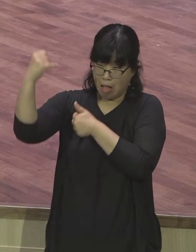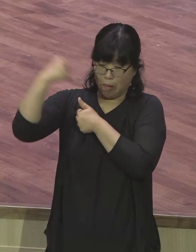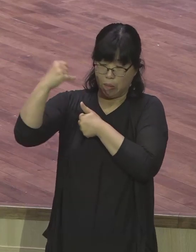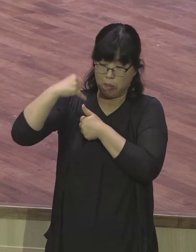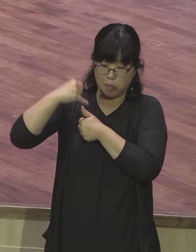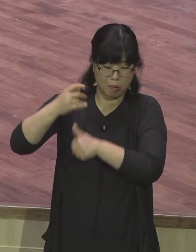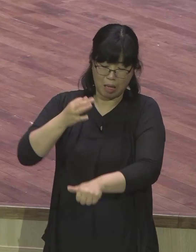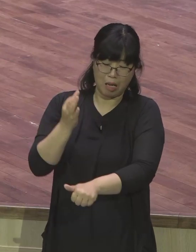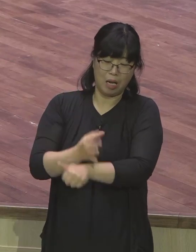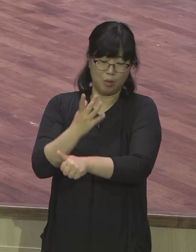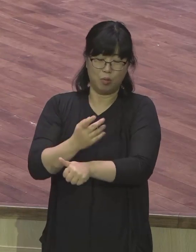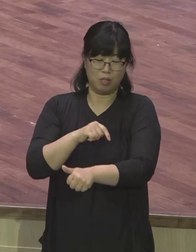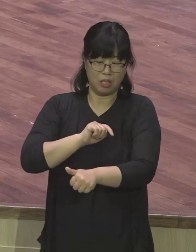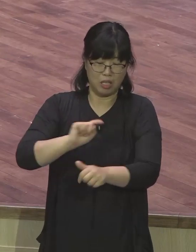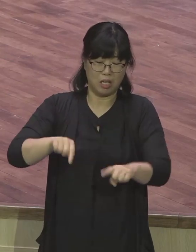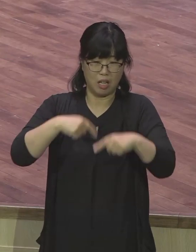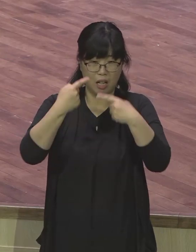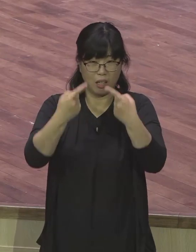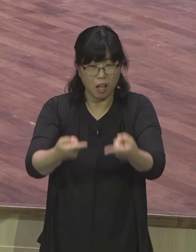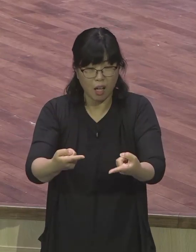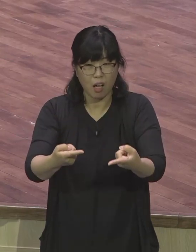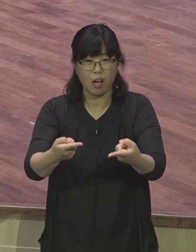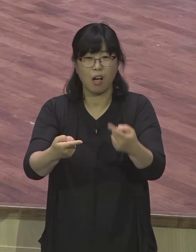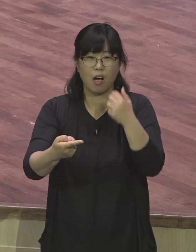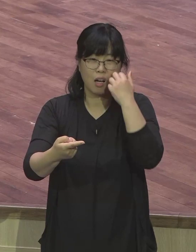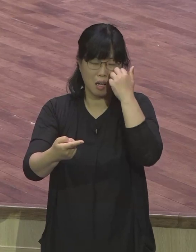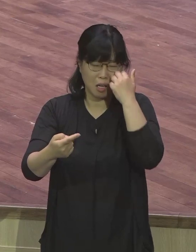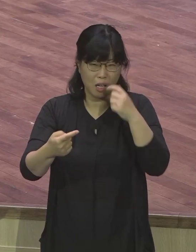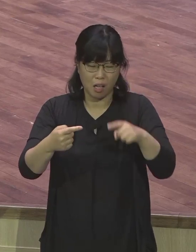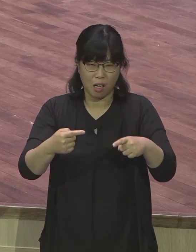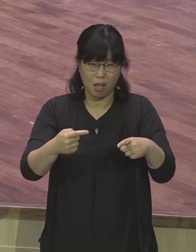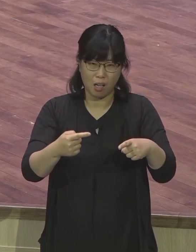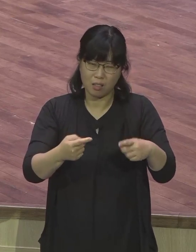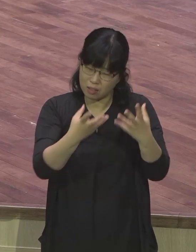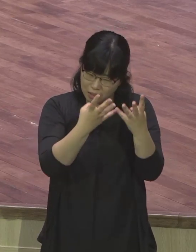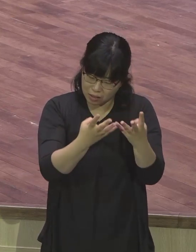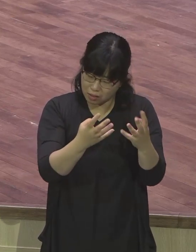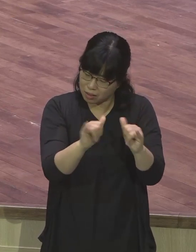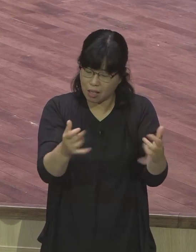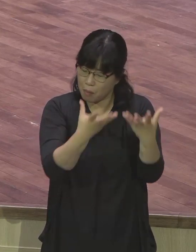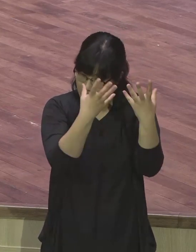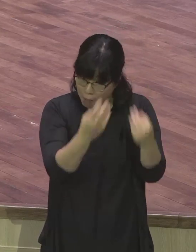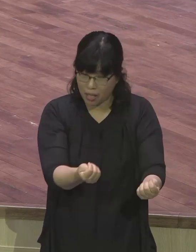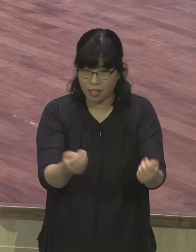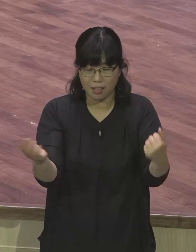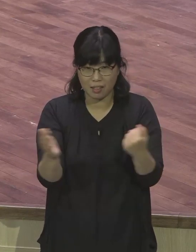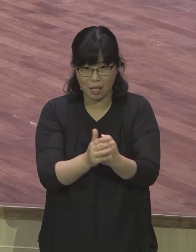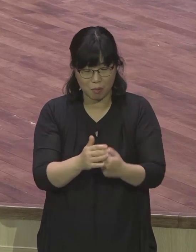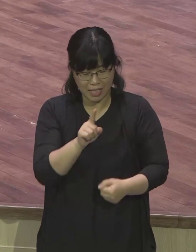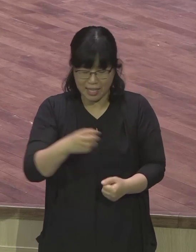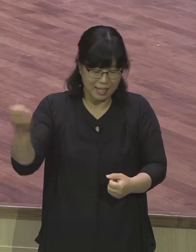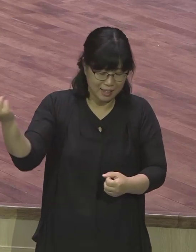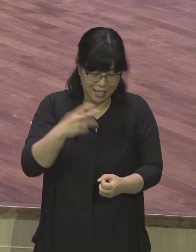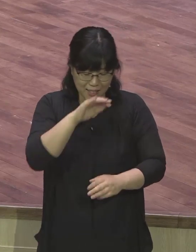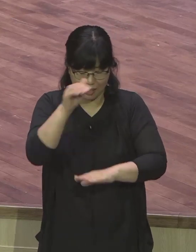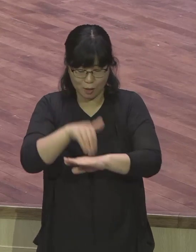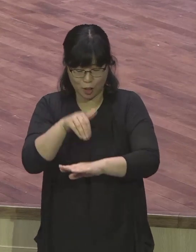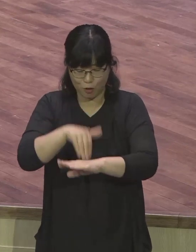1차 합숙을 재합숙으로 가서 은혜받고 4천말씀 운동에 말씀사역자로 세우기 위해서 추석